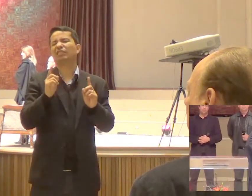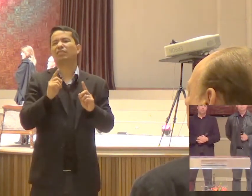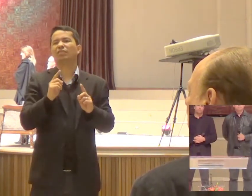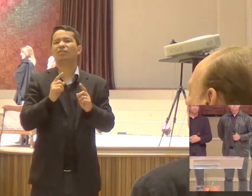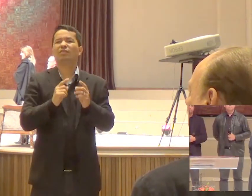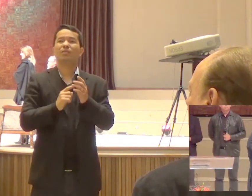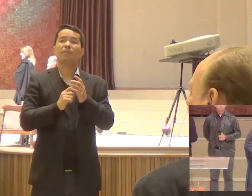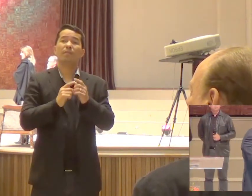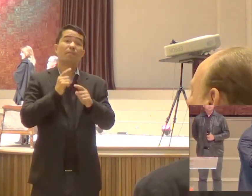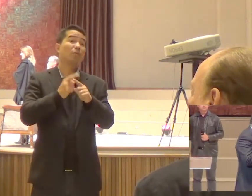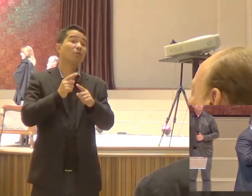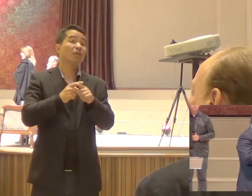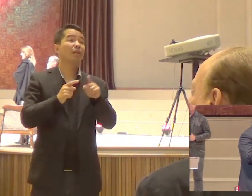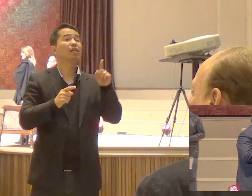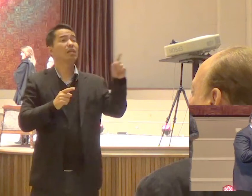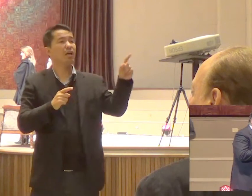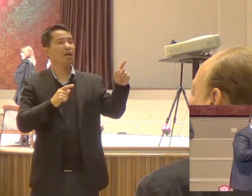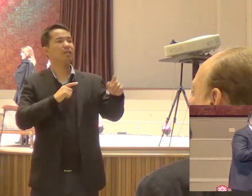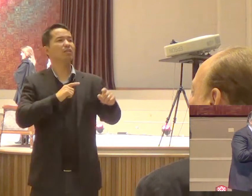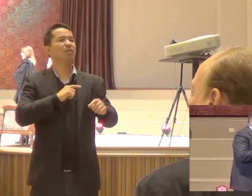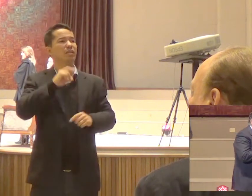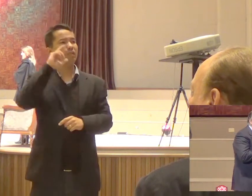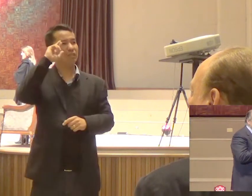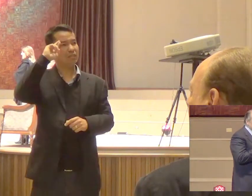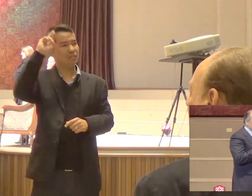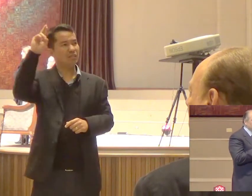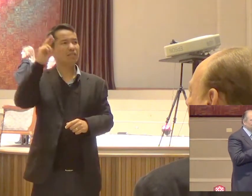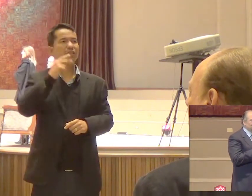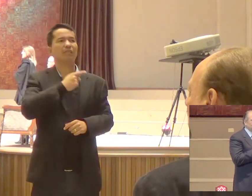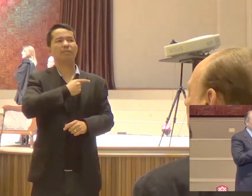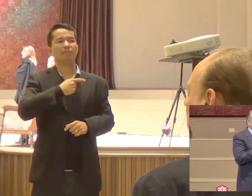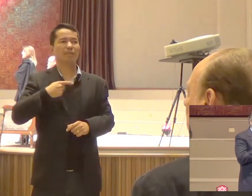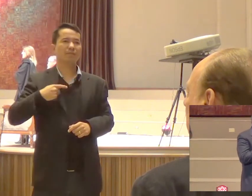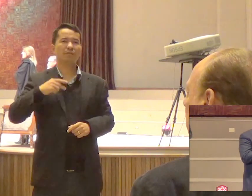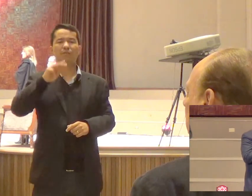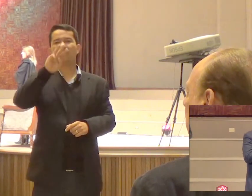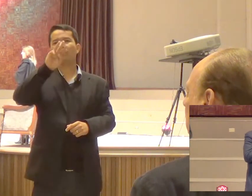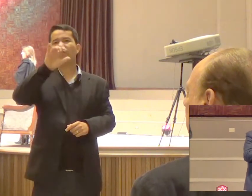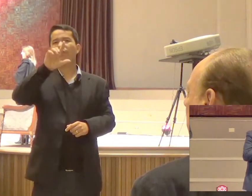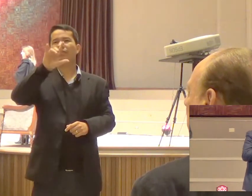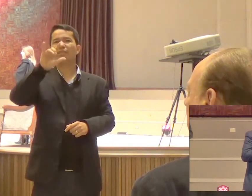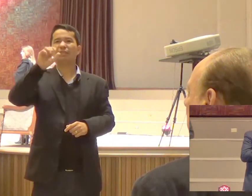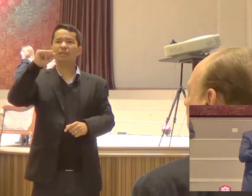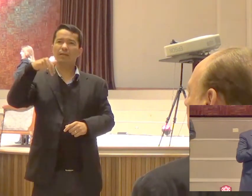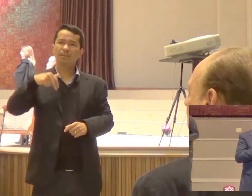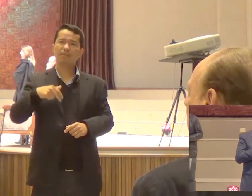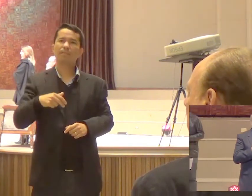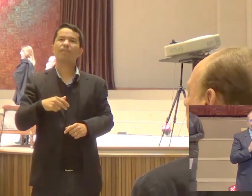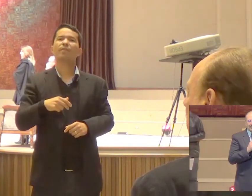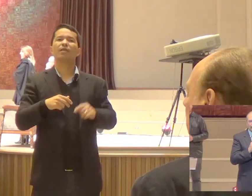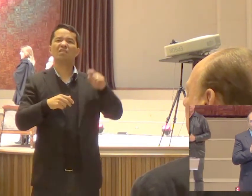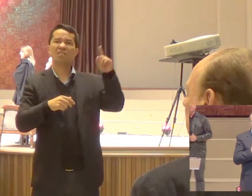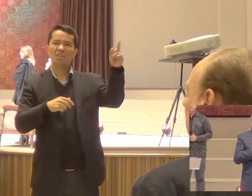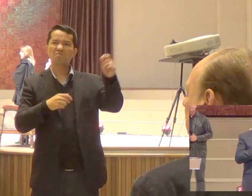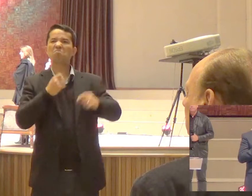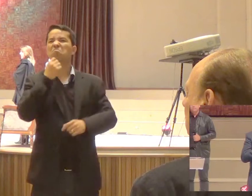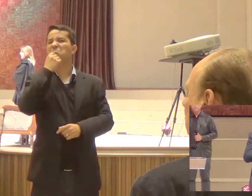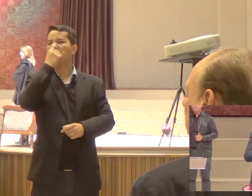Porque nós temos lá Um líder O pastor William Assumindo Para a glória de Deus Sob a liderança Do pastor